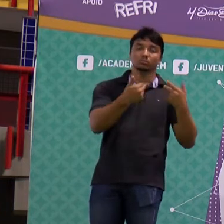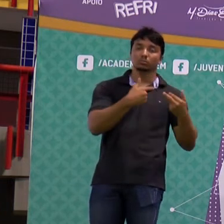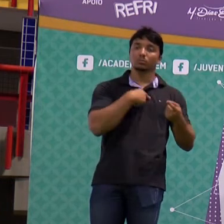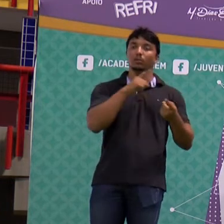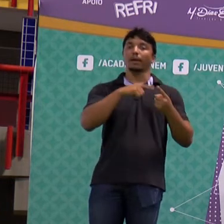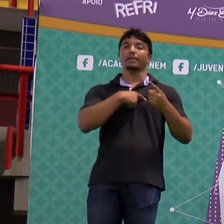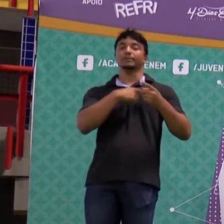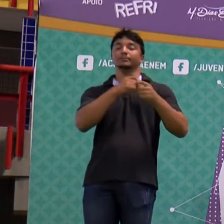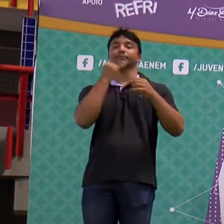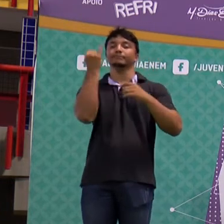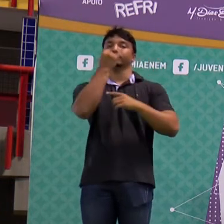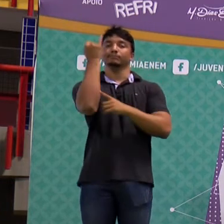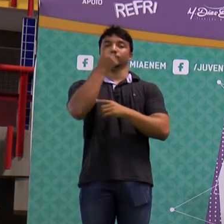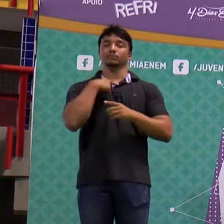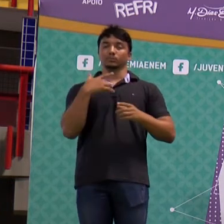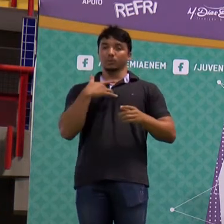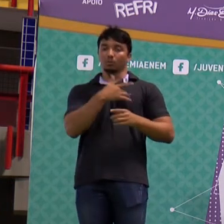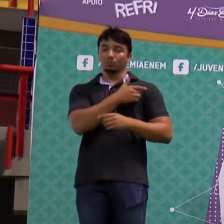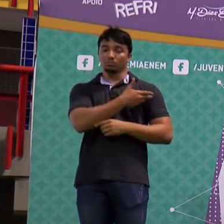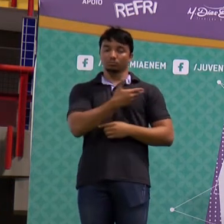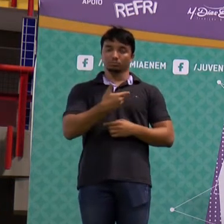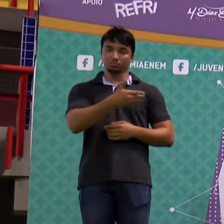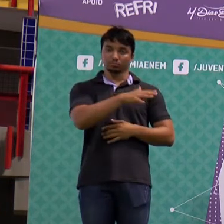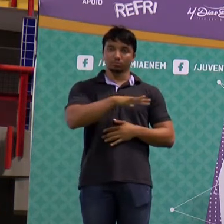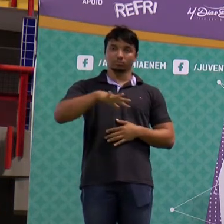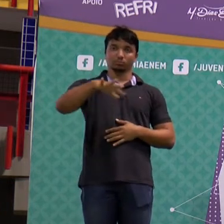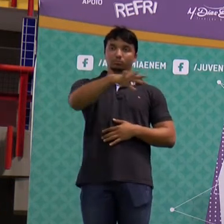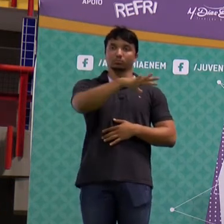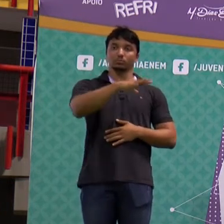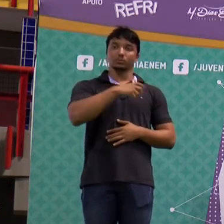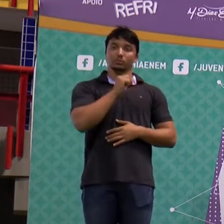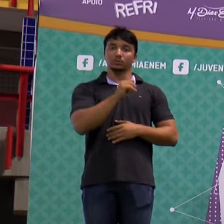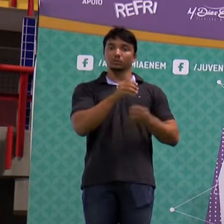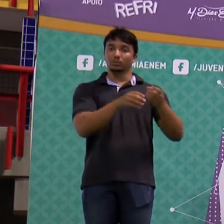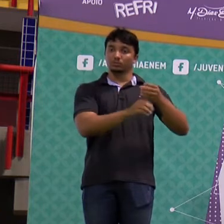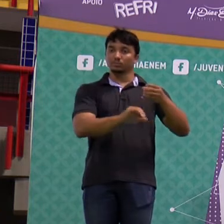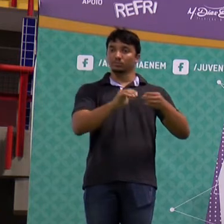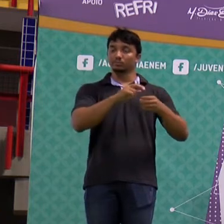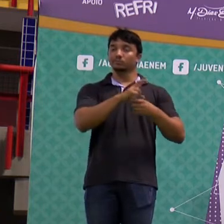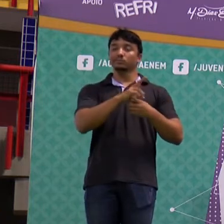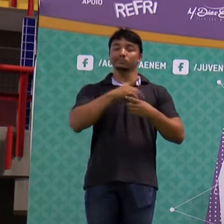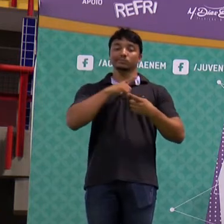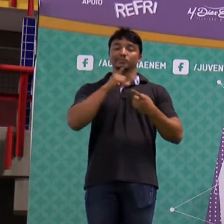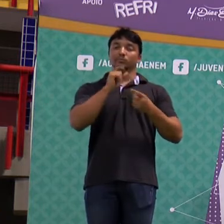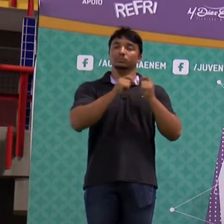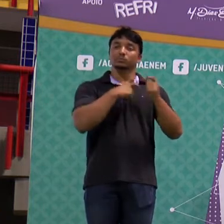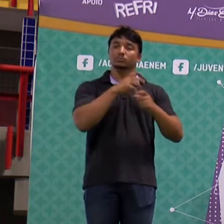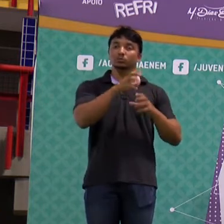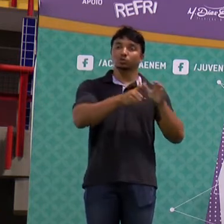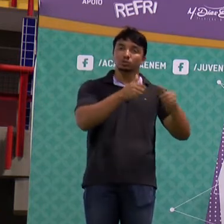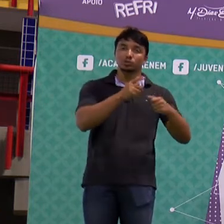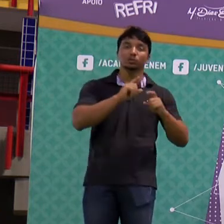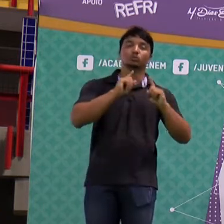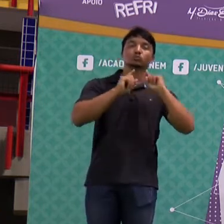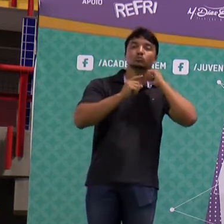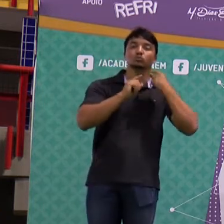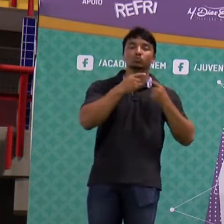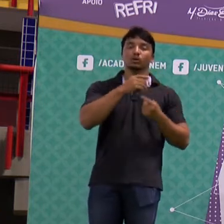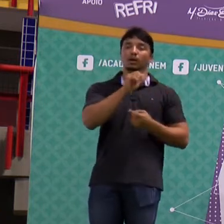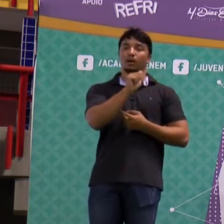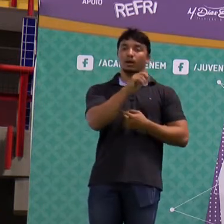atividades de grande importância para a saúde pública. No tratamento do esgoto, é necessário a remoção de sólidos grosseiros e areia.